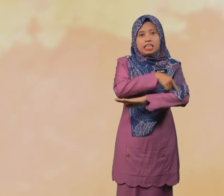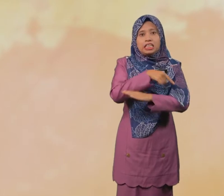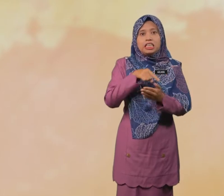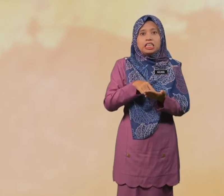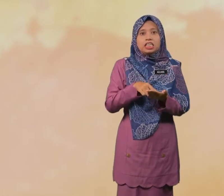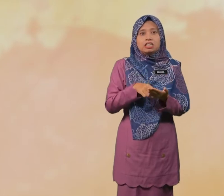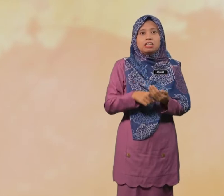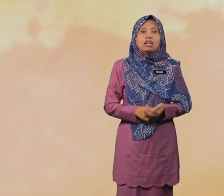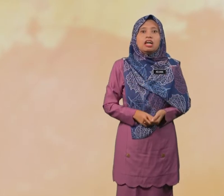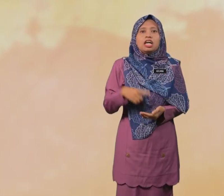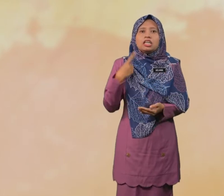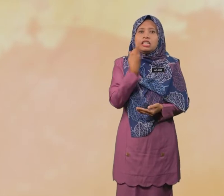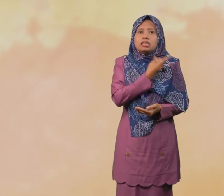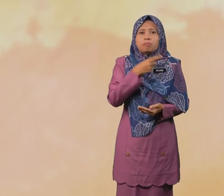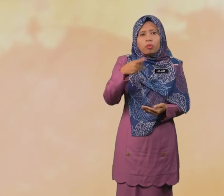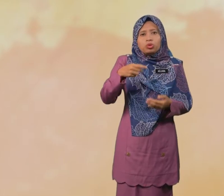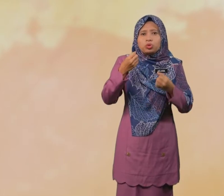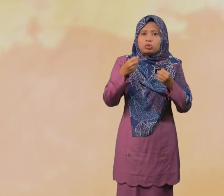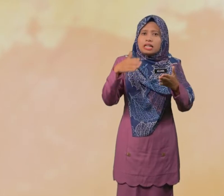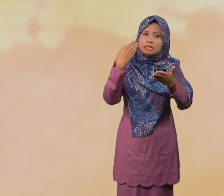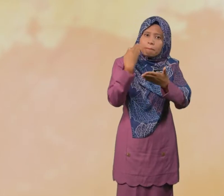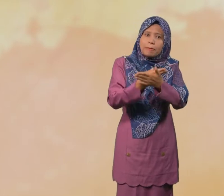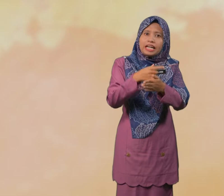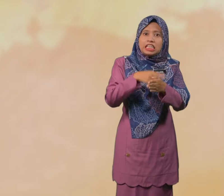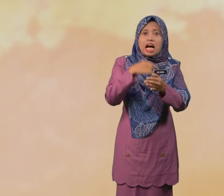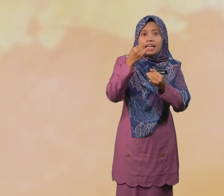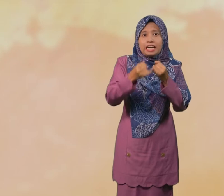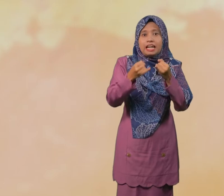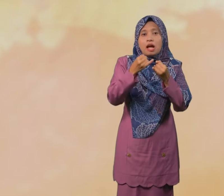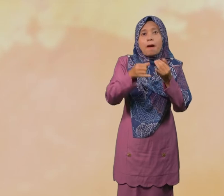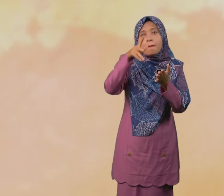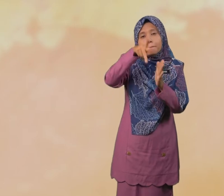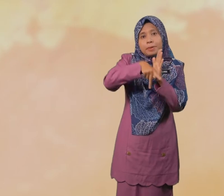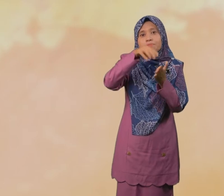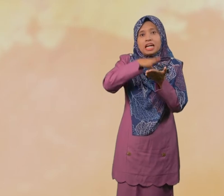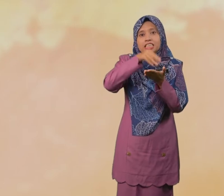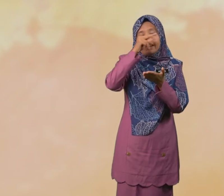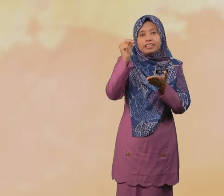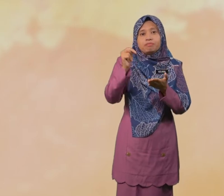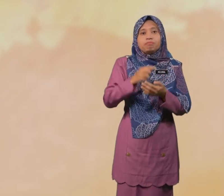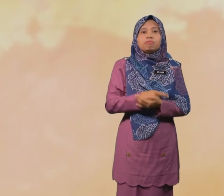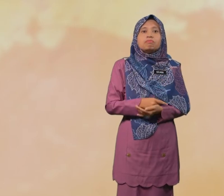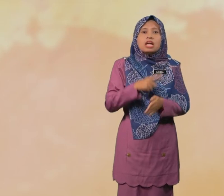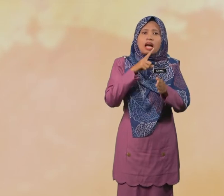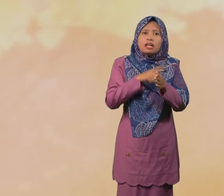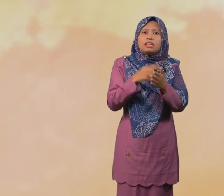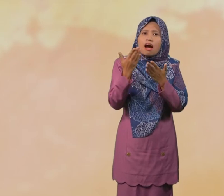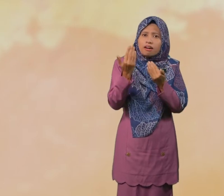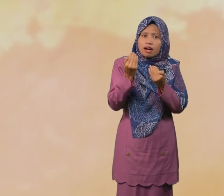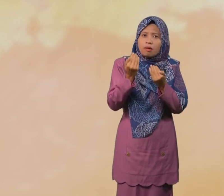ini Kita pun Sudah Sampai Di akhir Pembelajaran Diharap